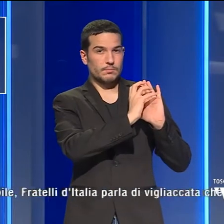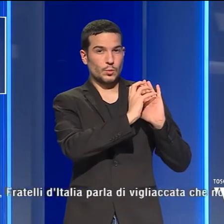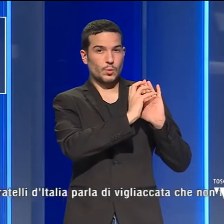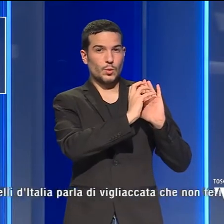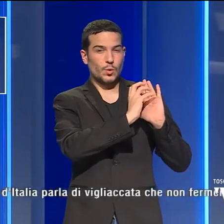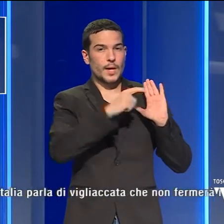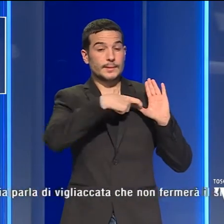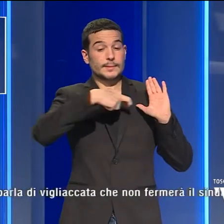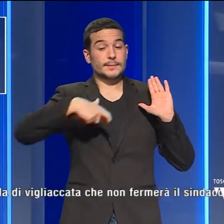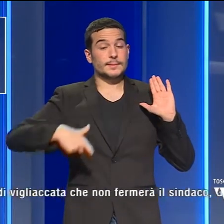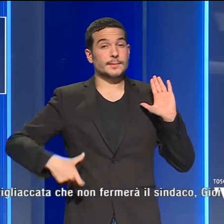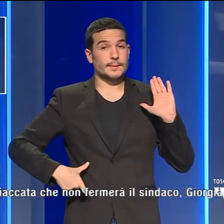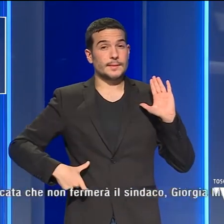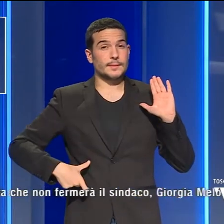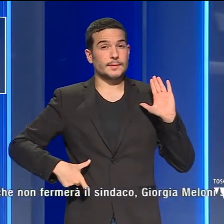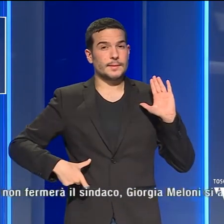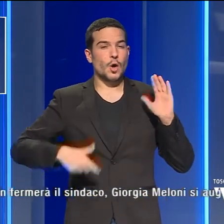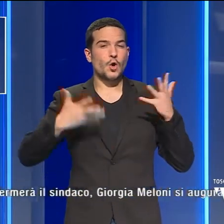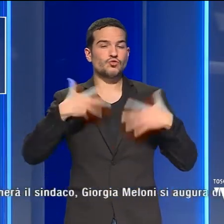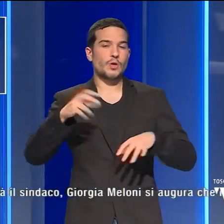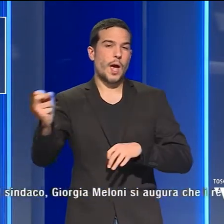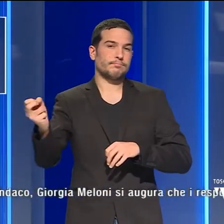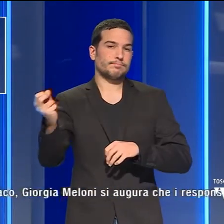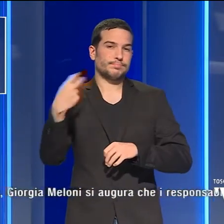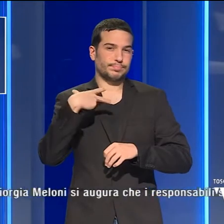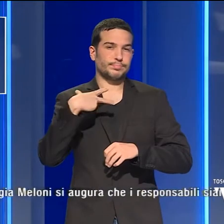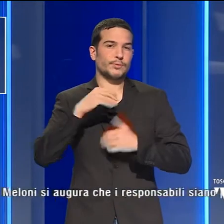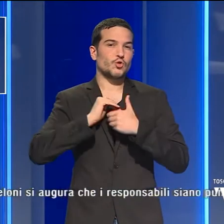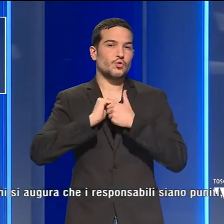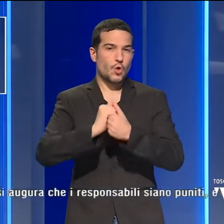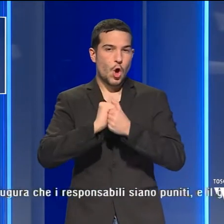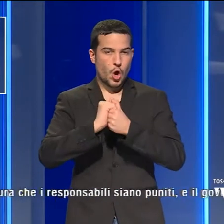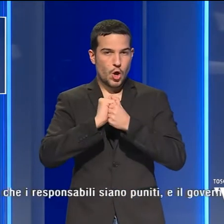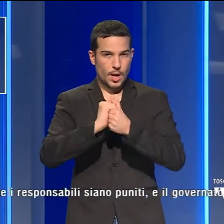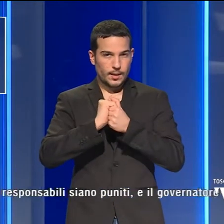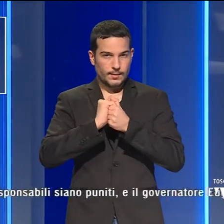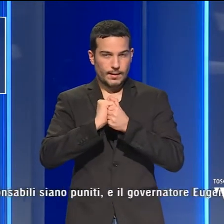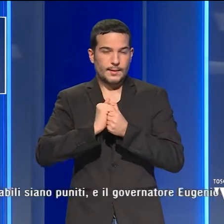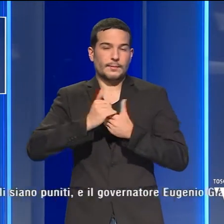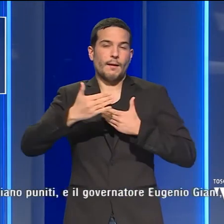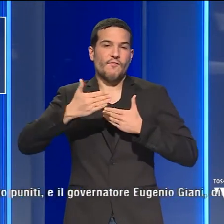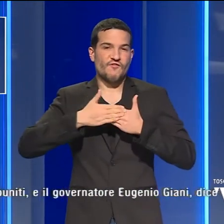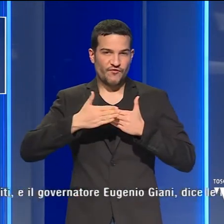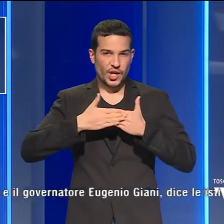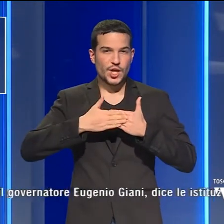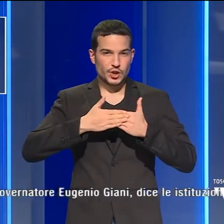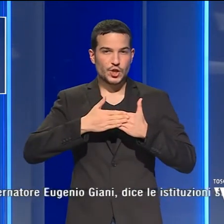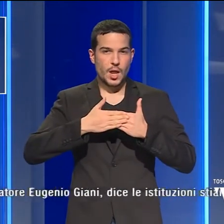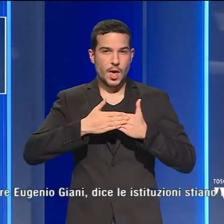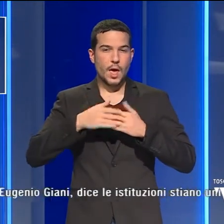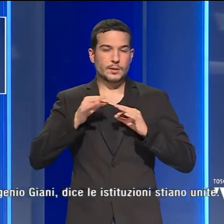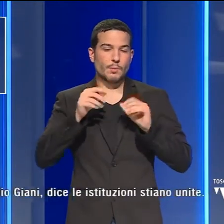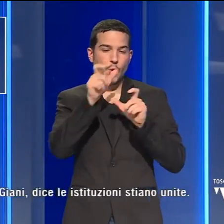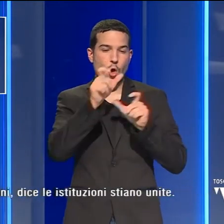il sindaco ha ricevuto tantissime attestazioni di solidarietà e di vicinanza da parte di